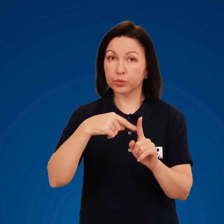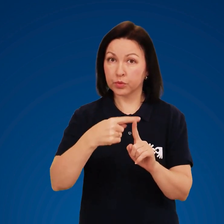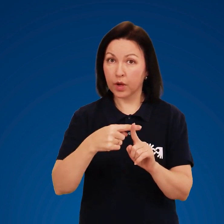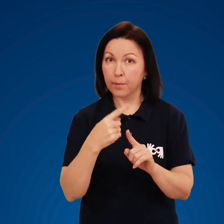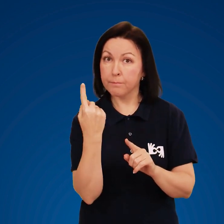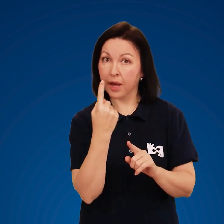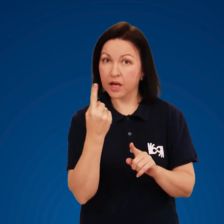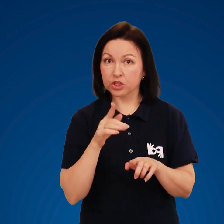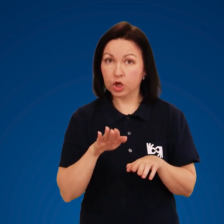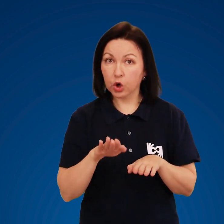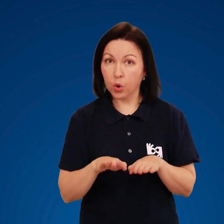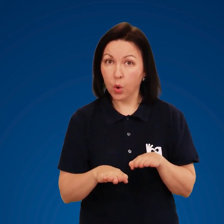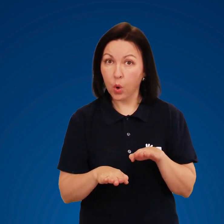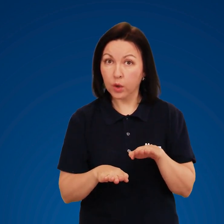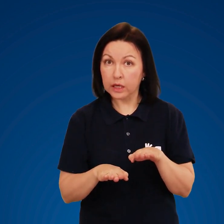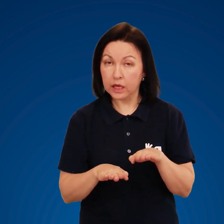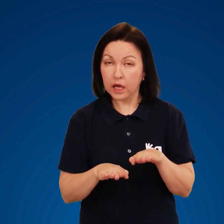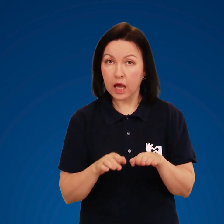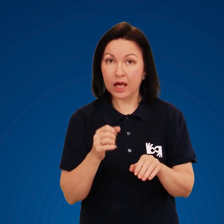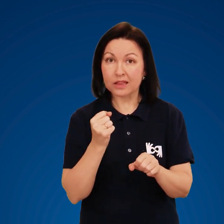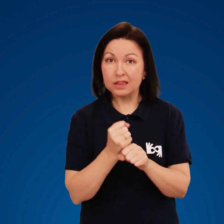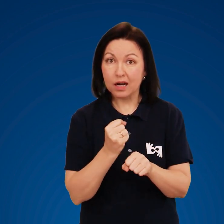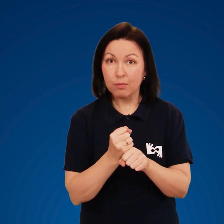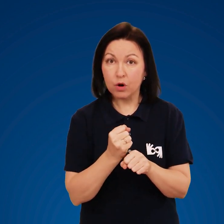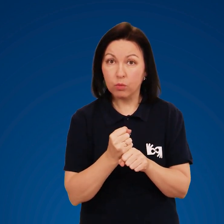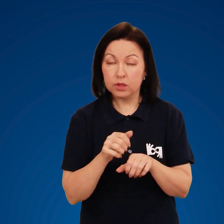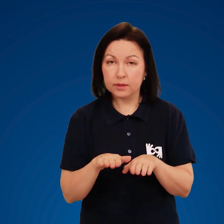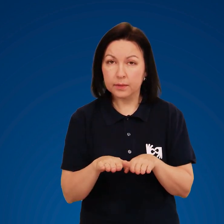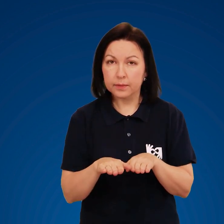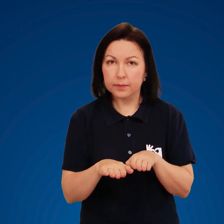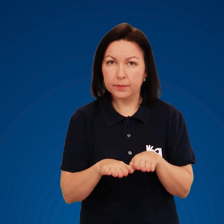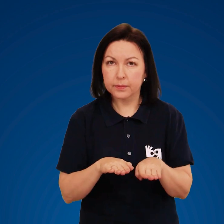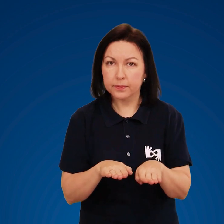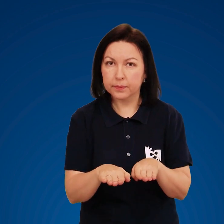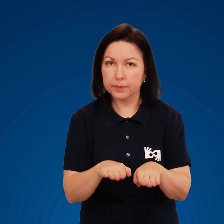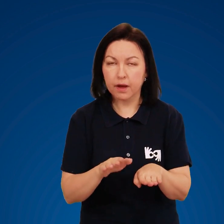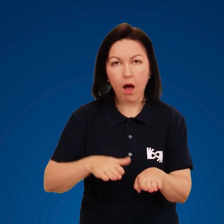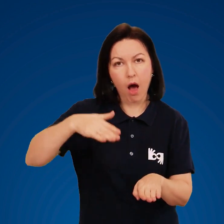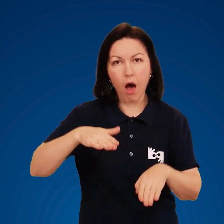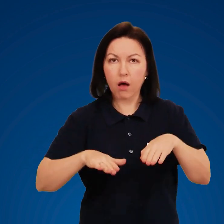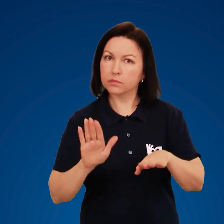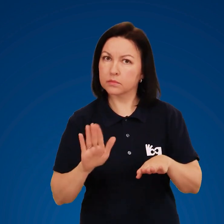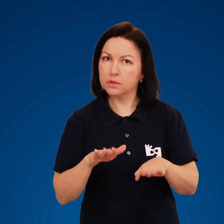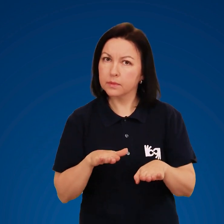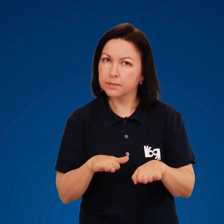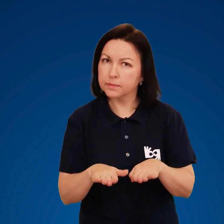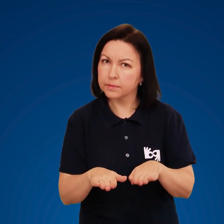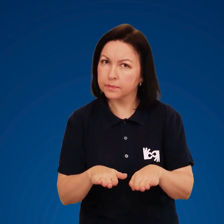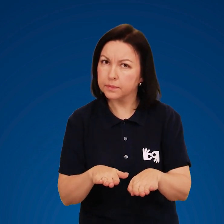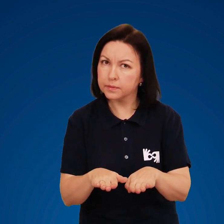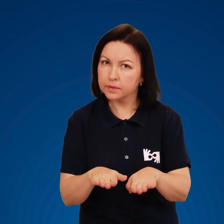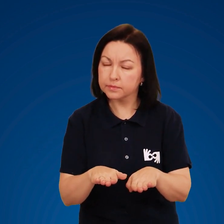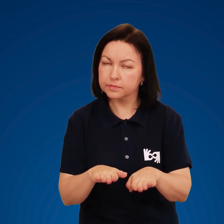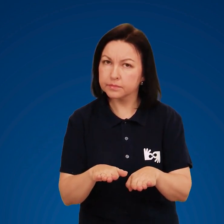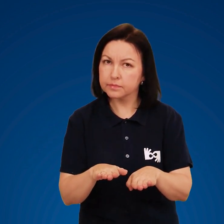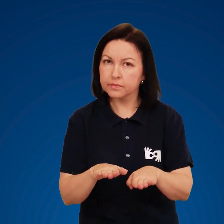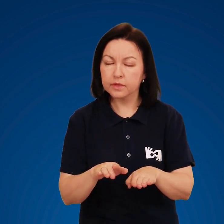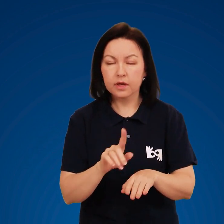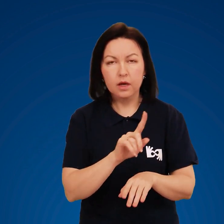звідки ви прийшли. Причому перші кроки треба робити, не відриваючи підошви від льоду.